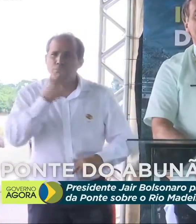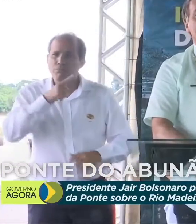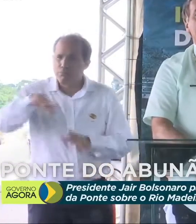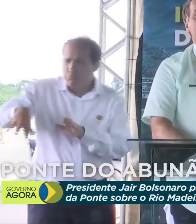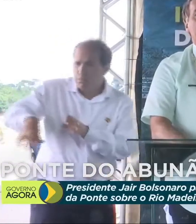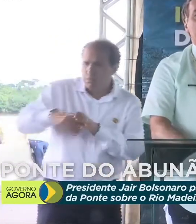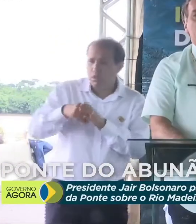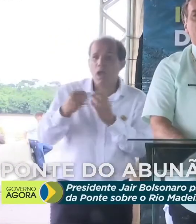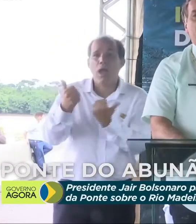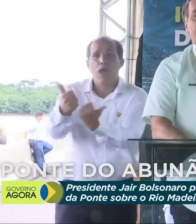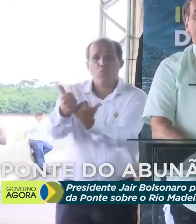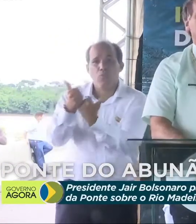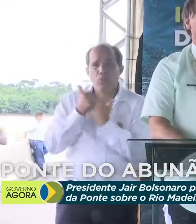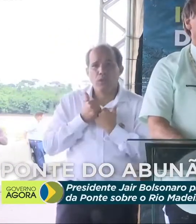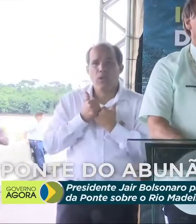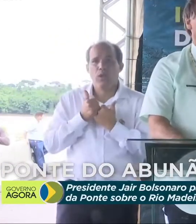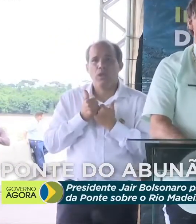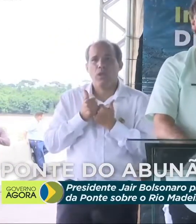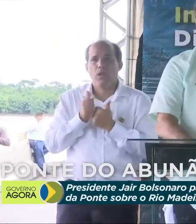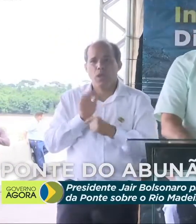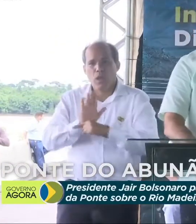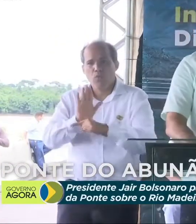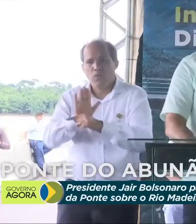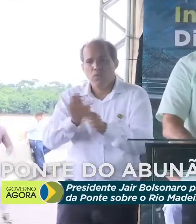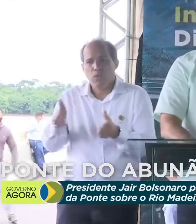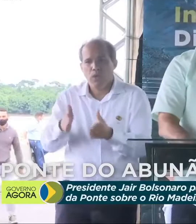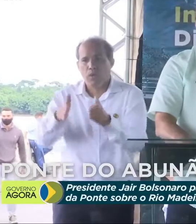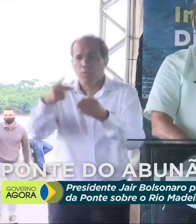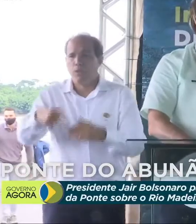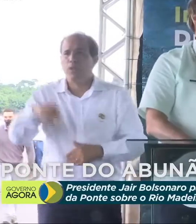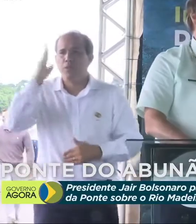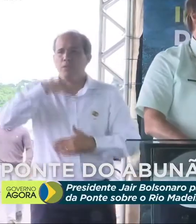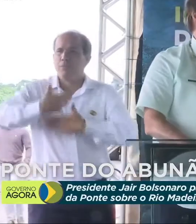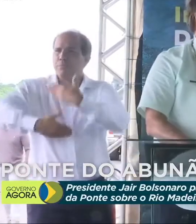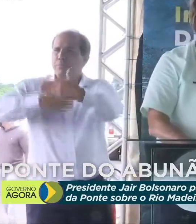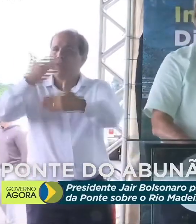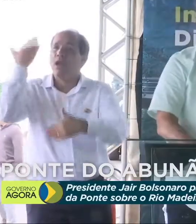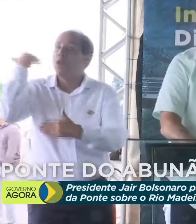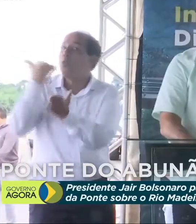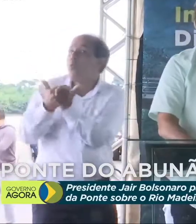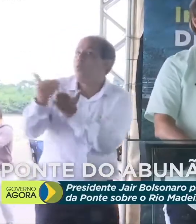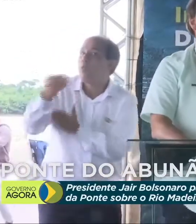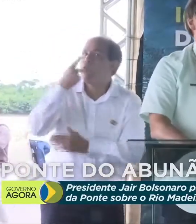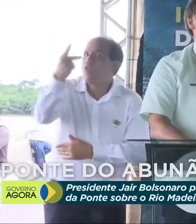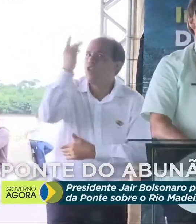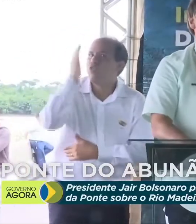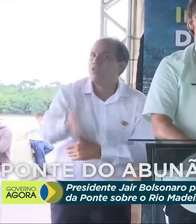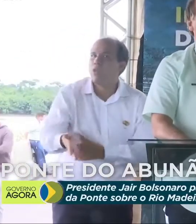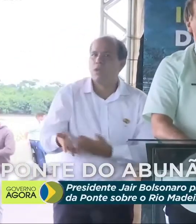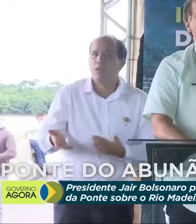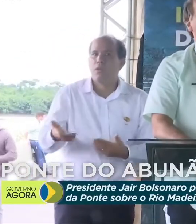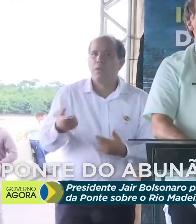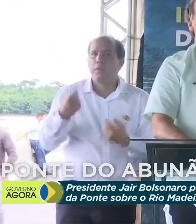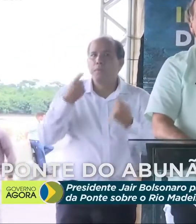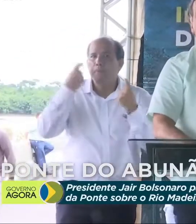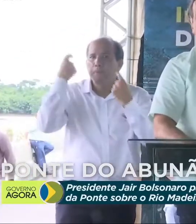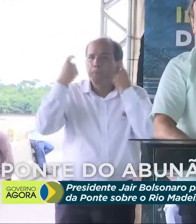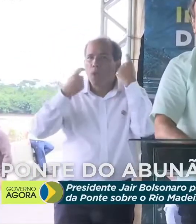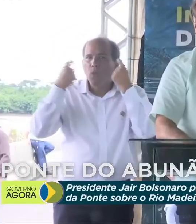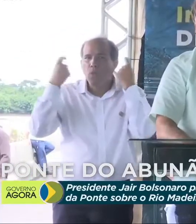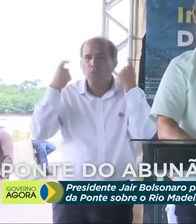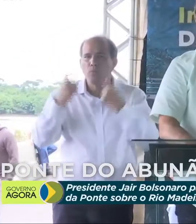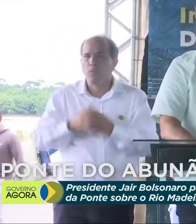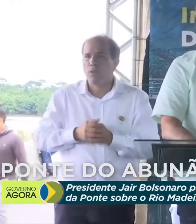ajudar a levar esse Brasil para frente. Desde o começo eu falei, não vamos nos preocupar com obras